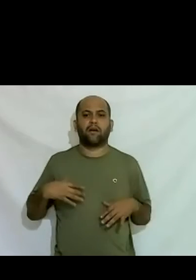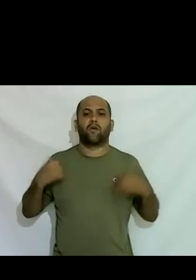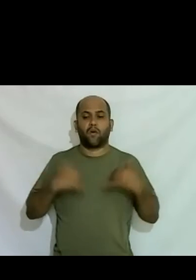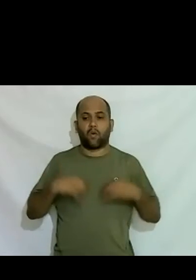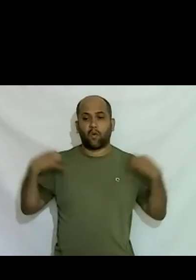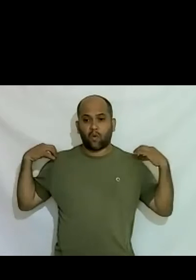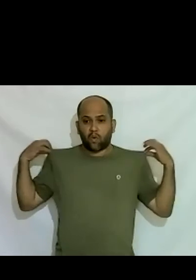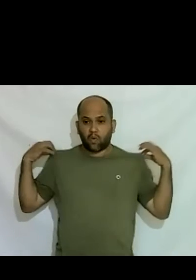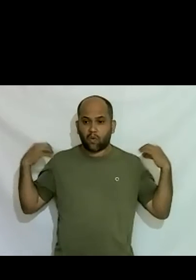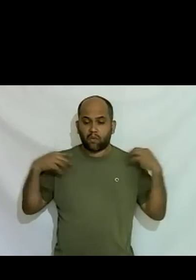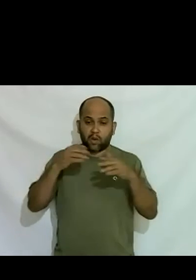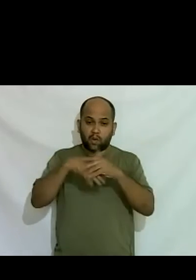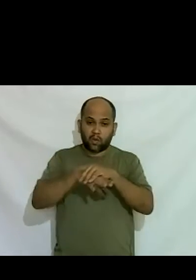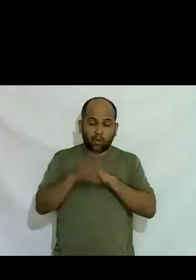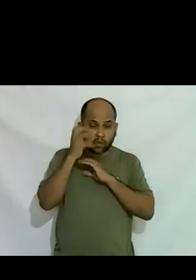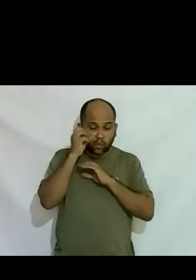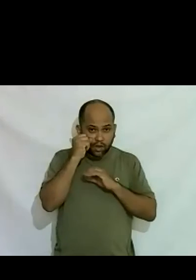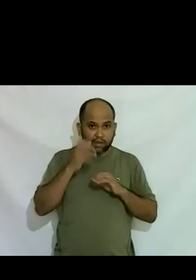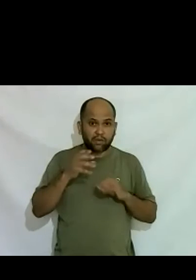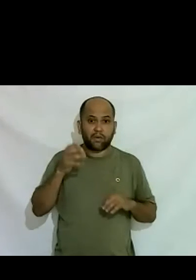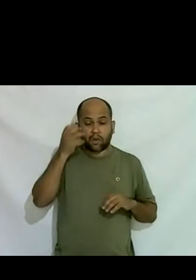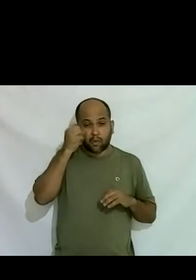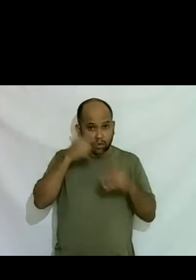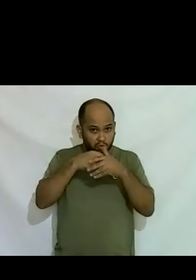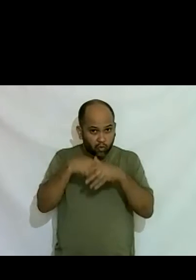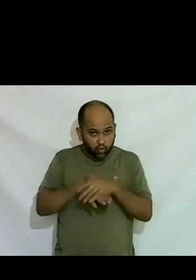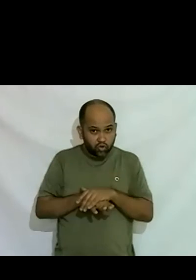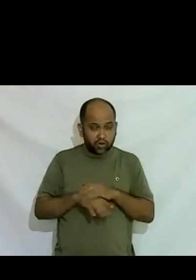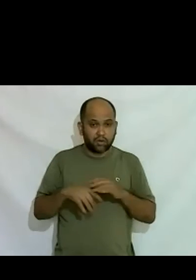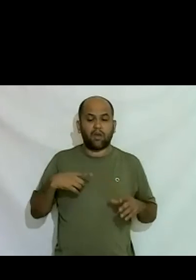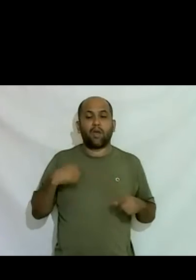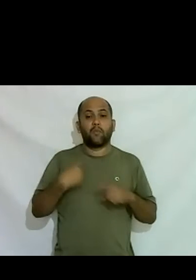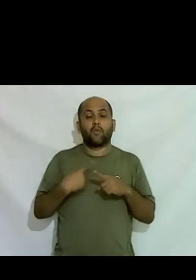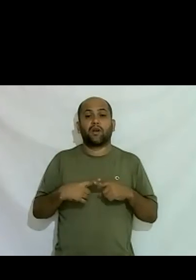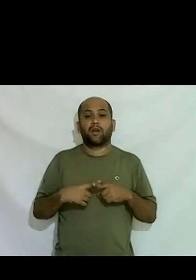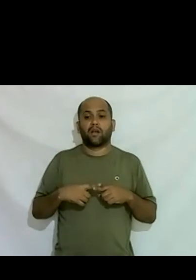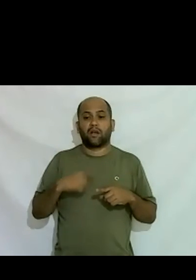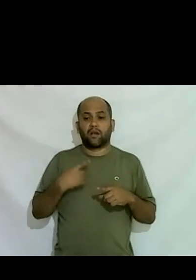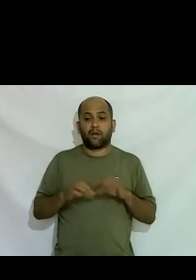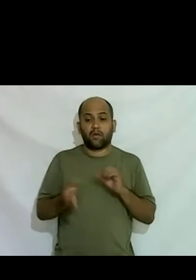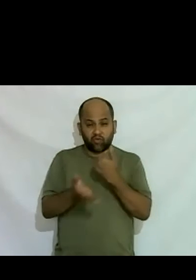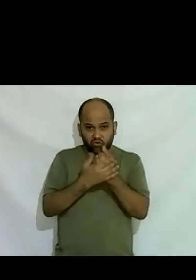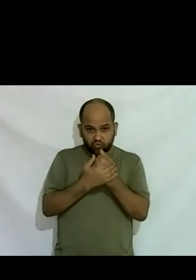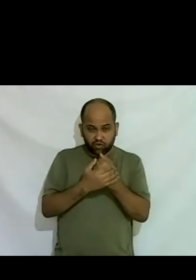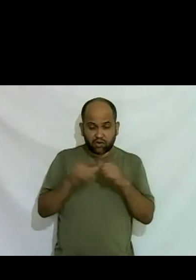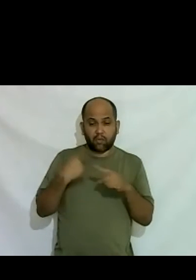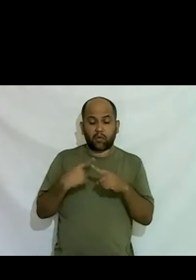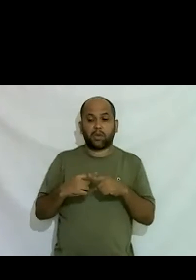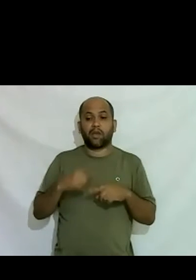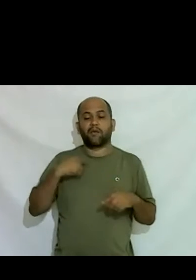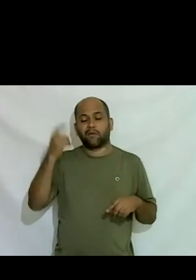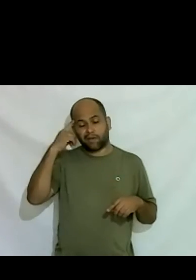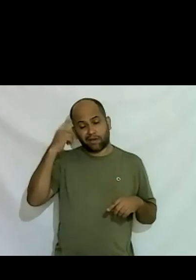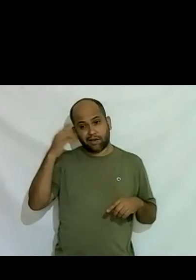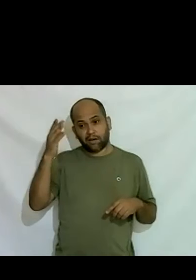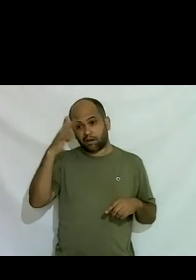montava no quarto escondida, trancada porque eu entendi que aquilo era proibido e ninguém nunca mais soube bom, nunca